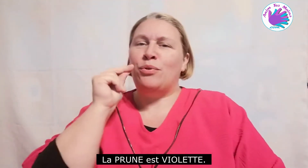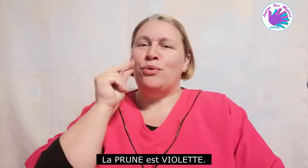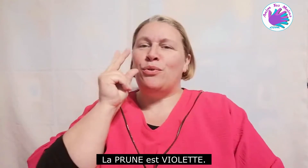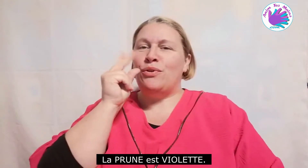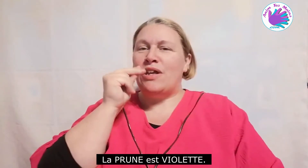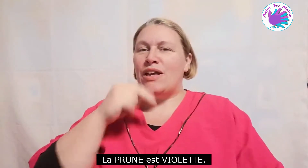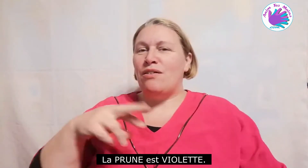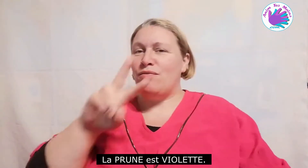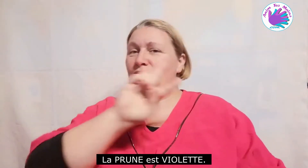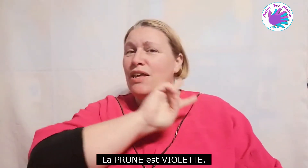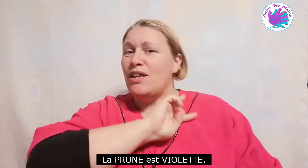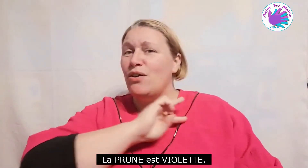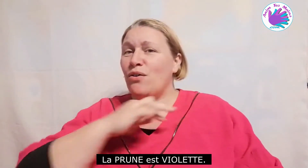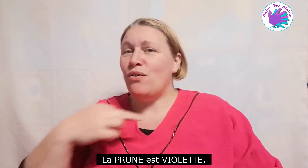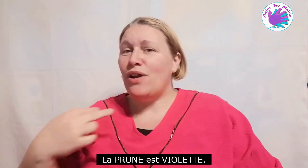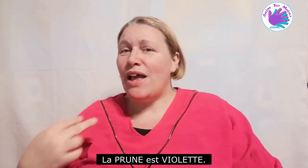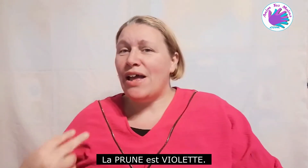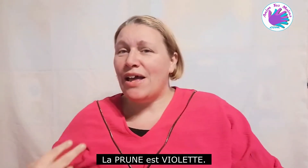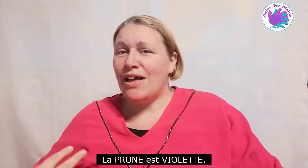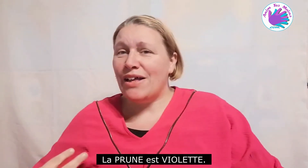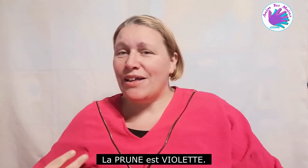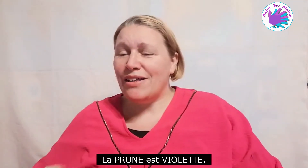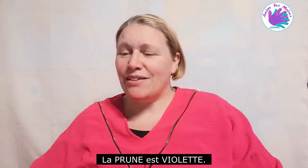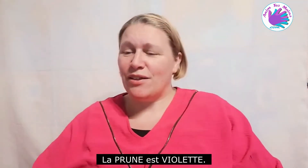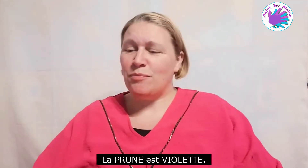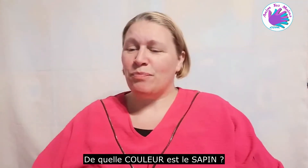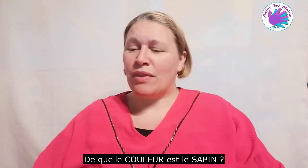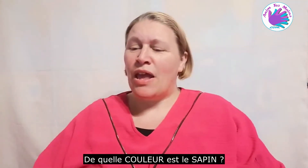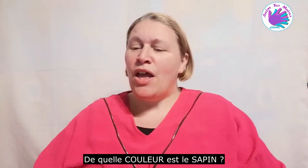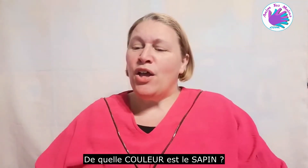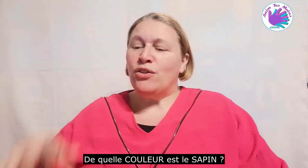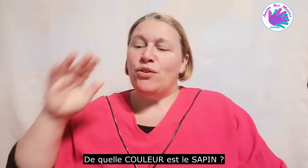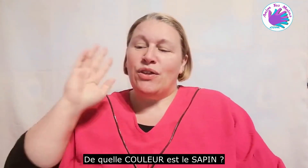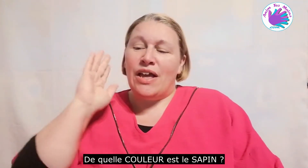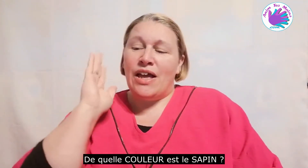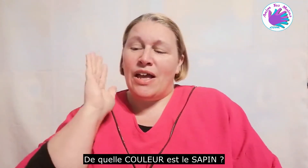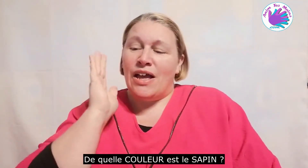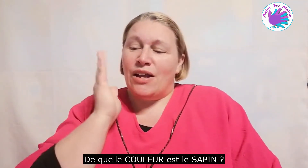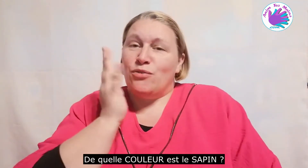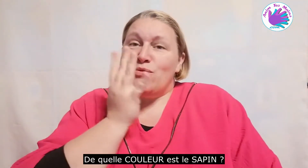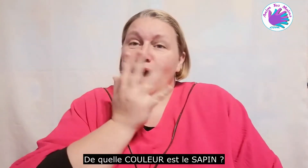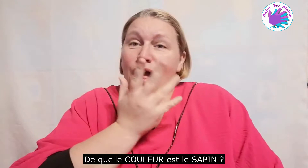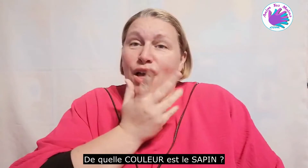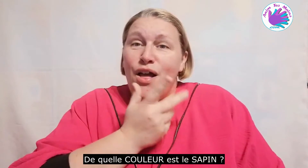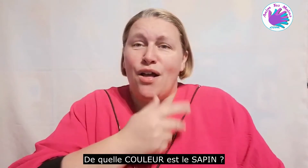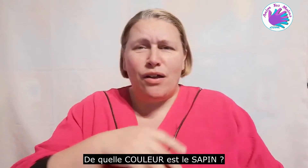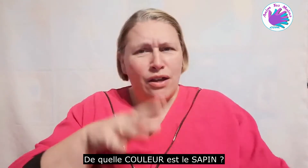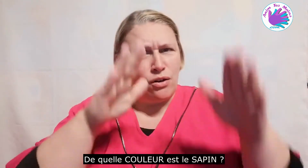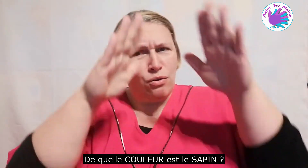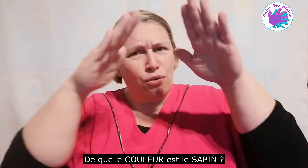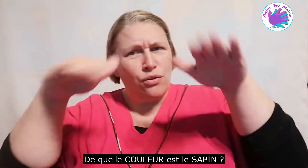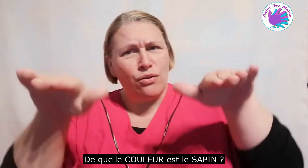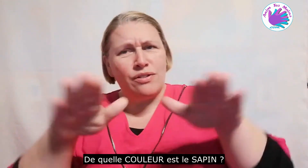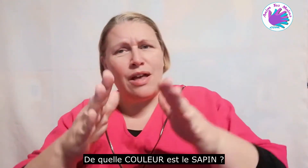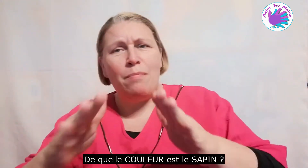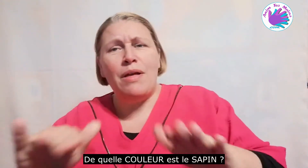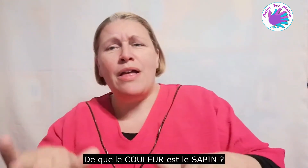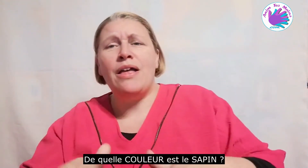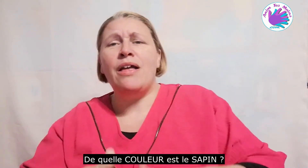prune est violette de quelle couleur est le sapin